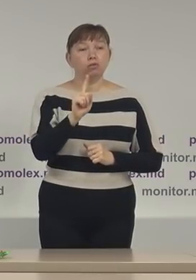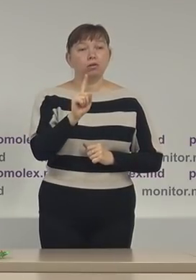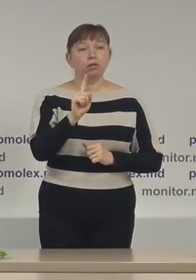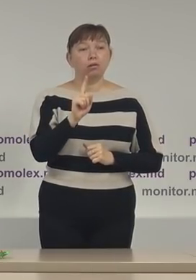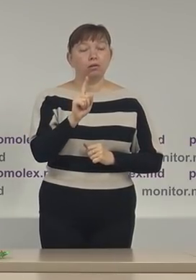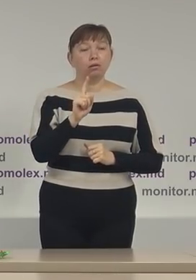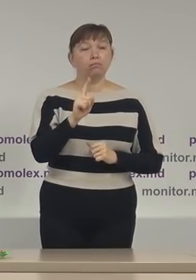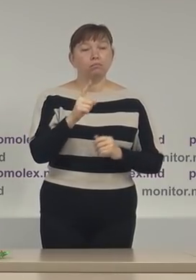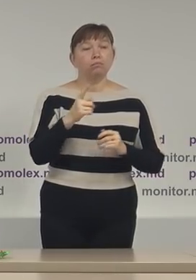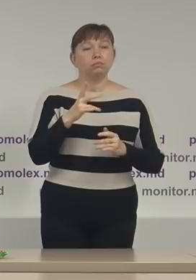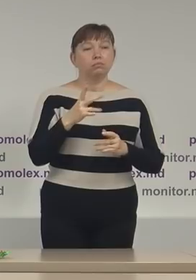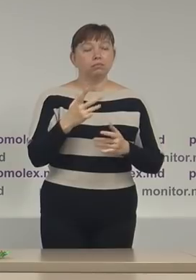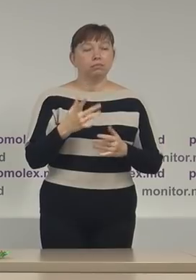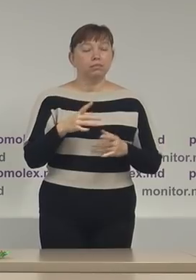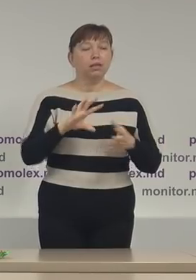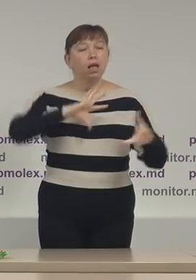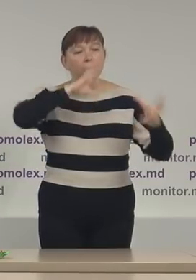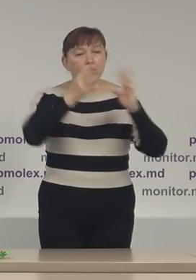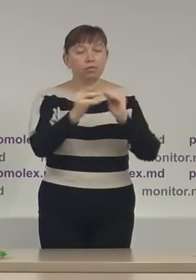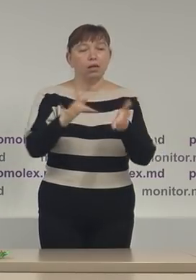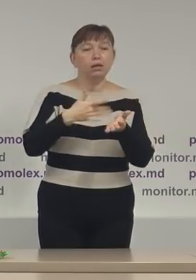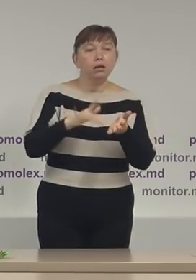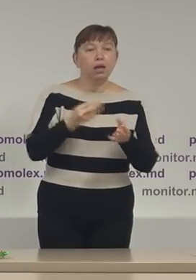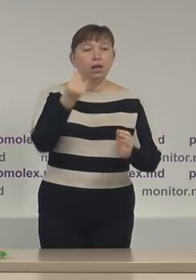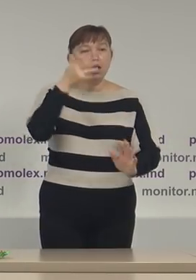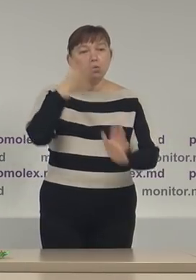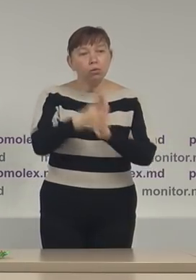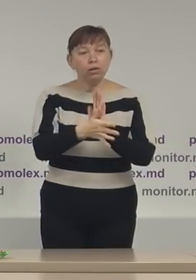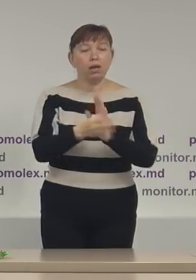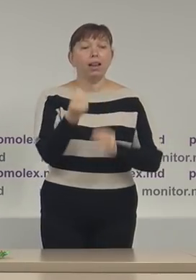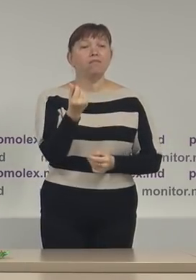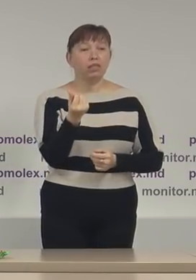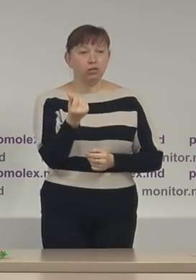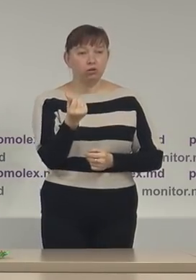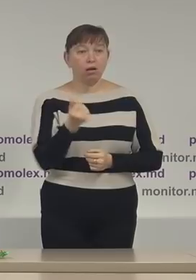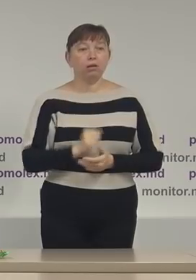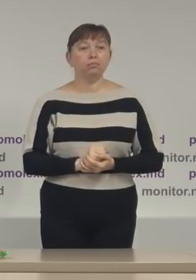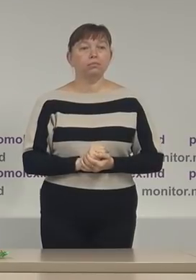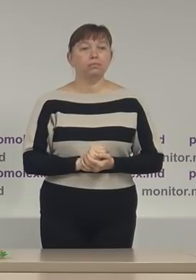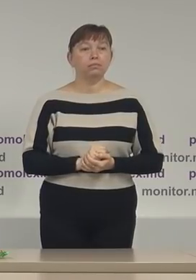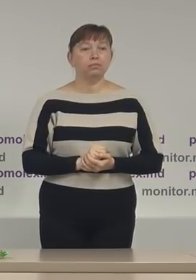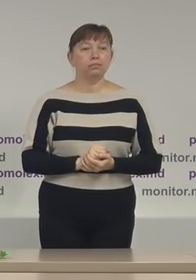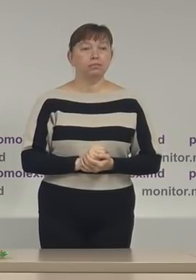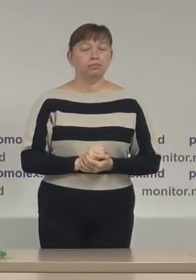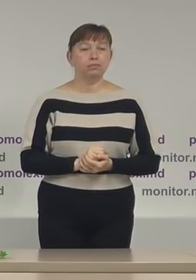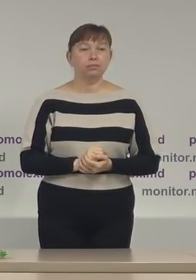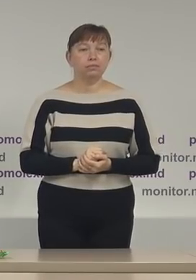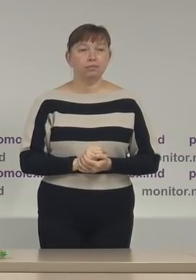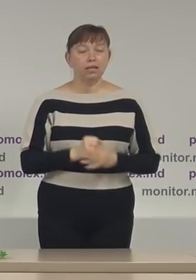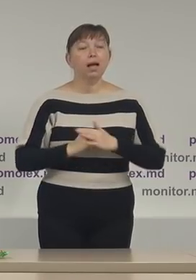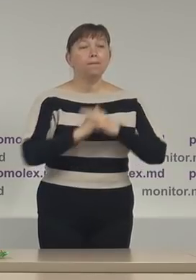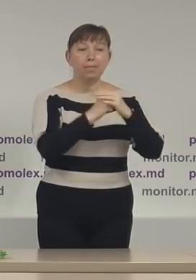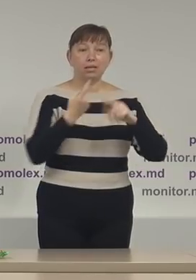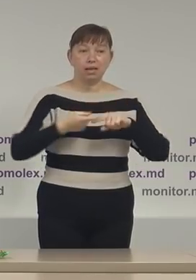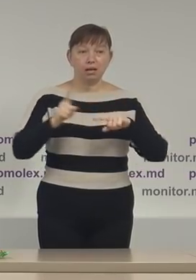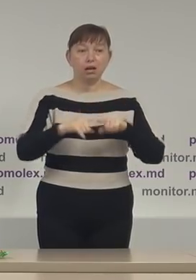estimarea și evaluarea cheltuielilor financiare, în baza